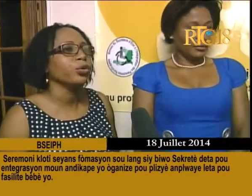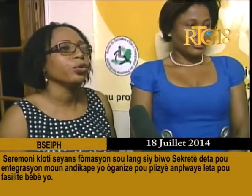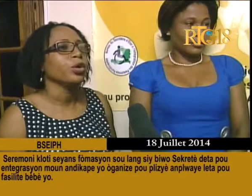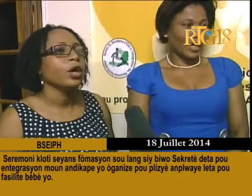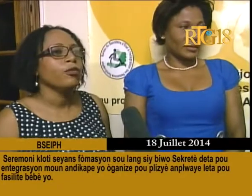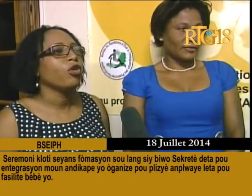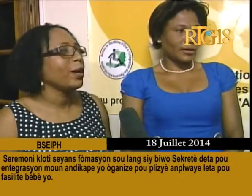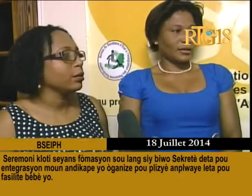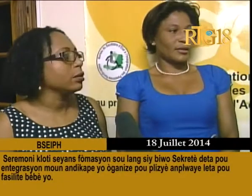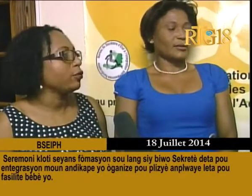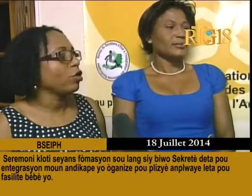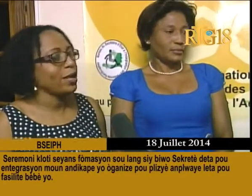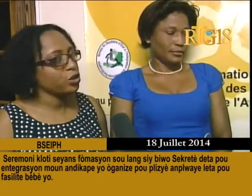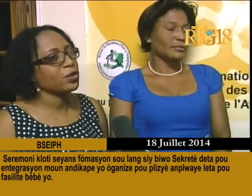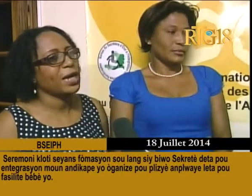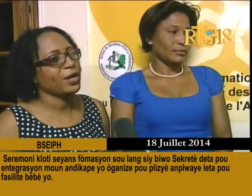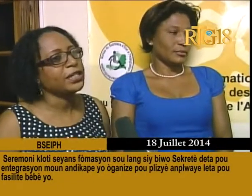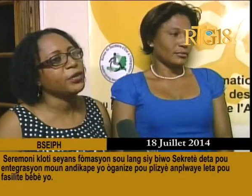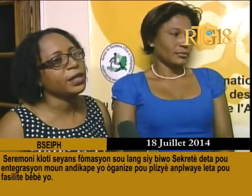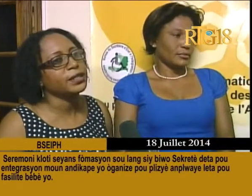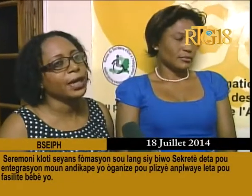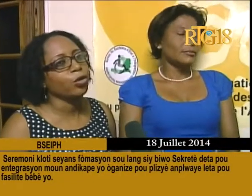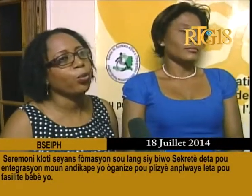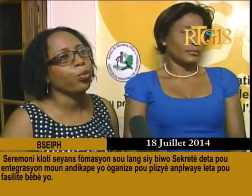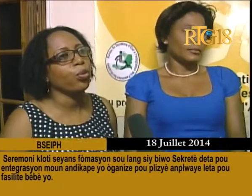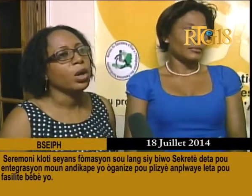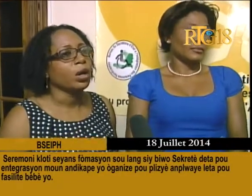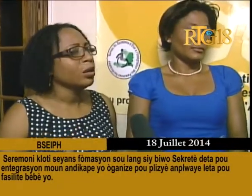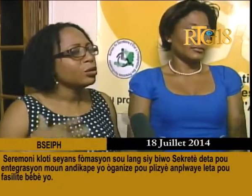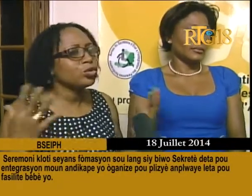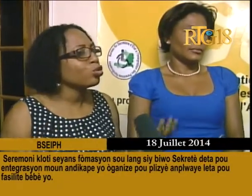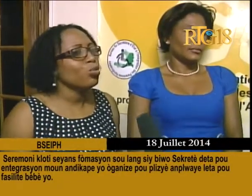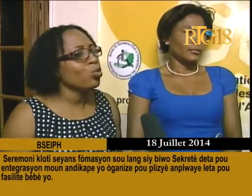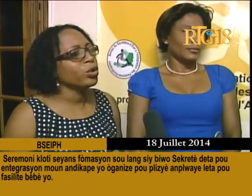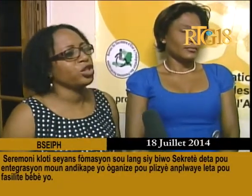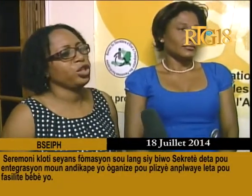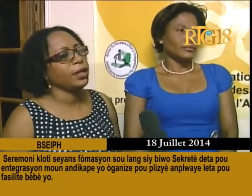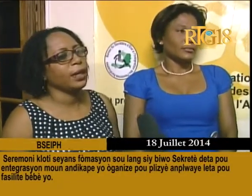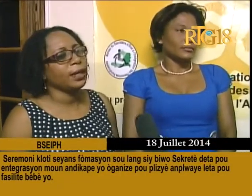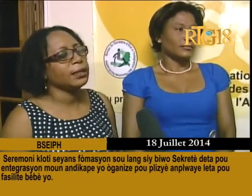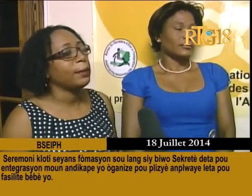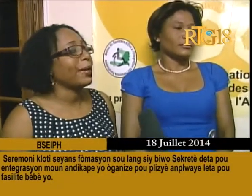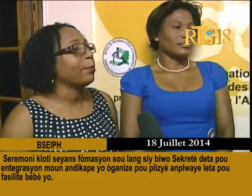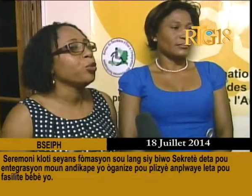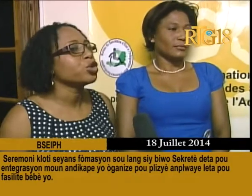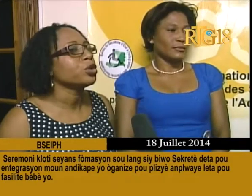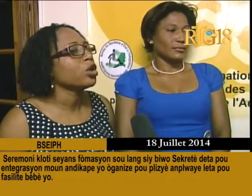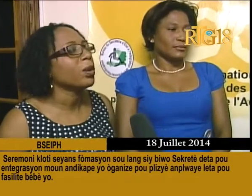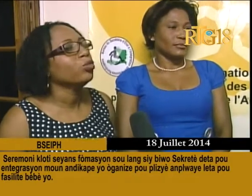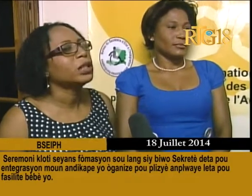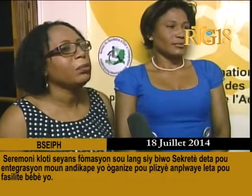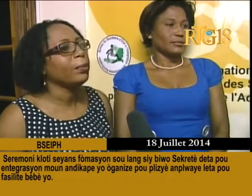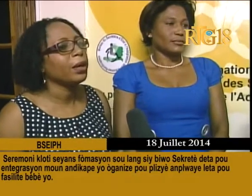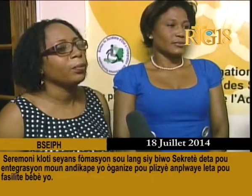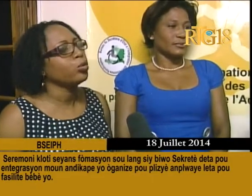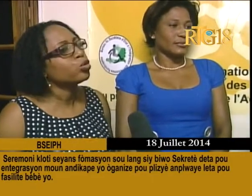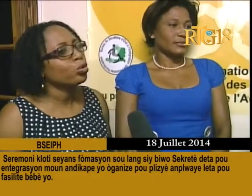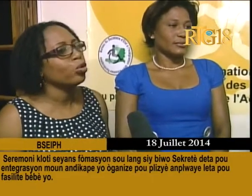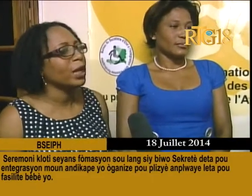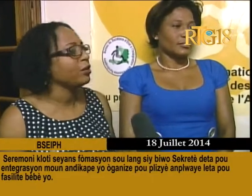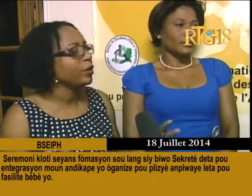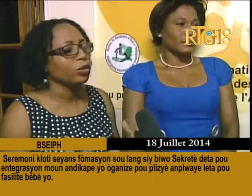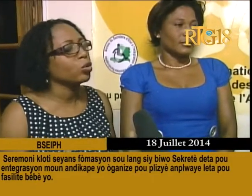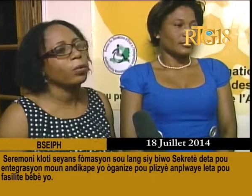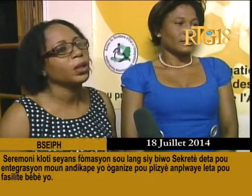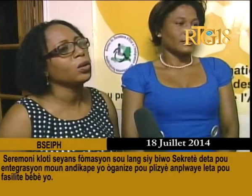jan de formasyon sa, yon aktivite sa, yon kou, tout moun an jeneral, li pata beswen solman mwen ki bebe, pou